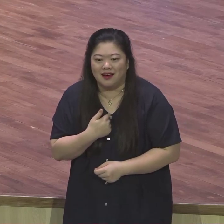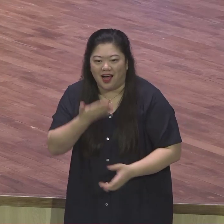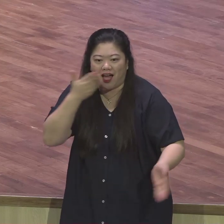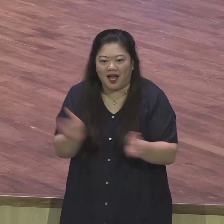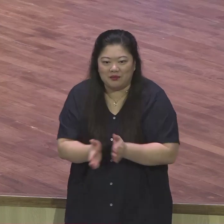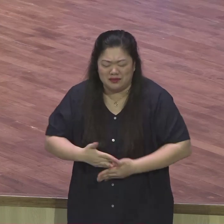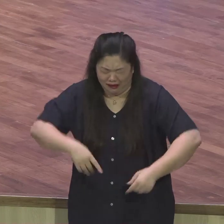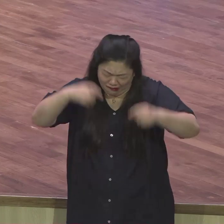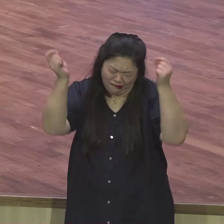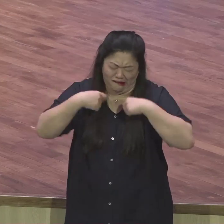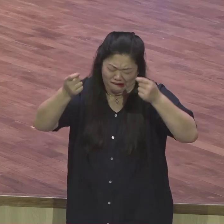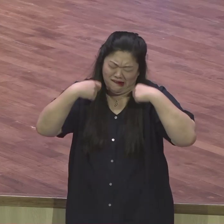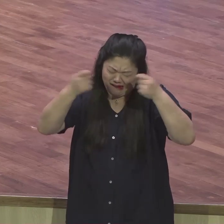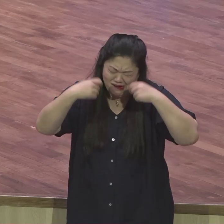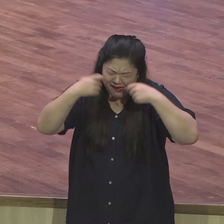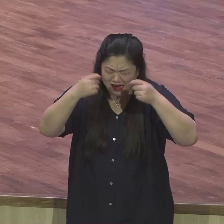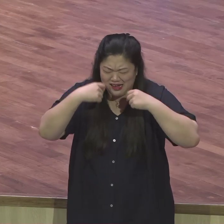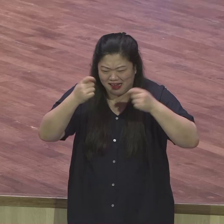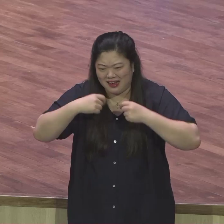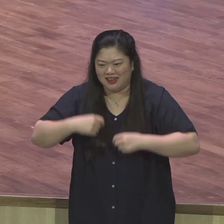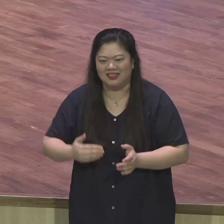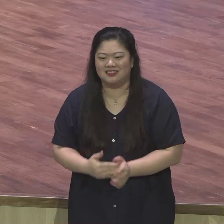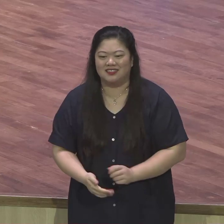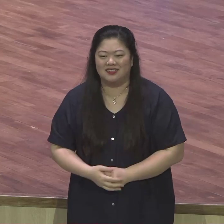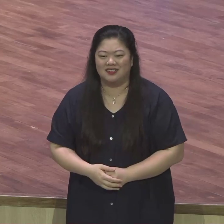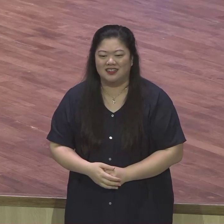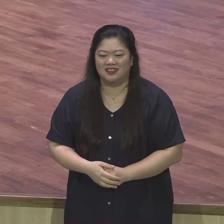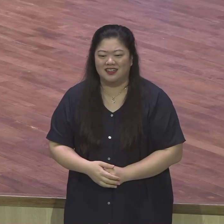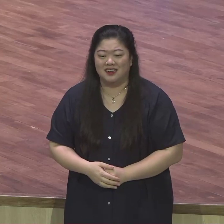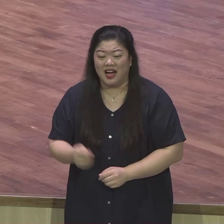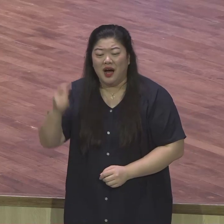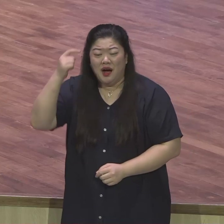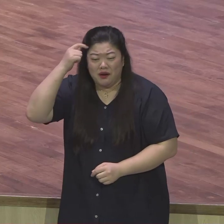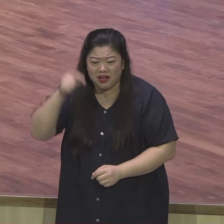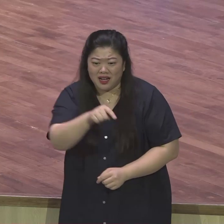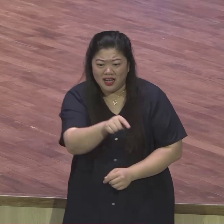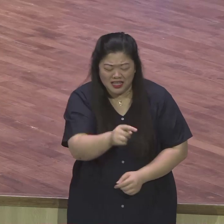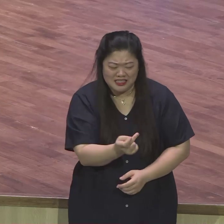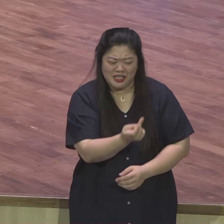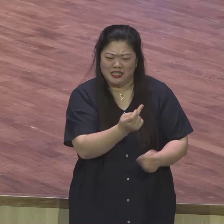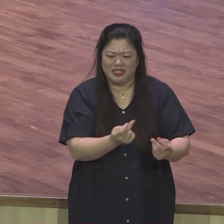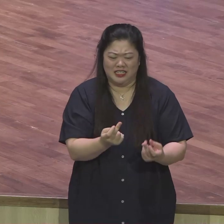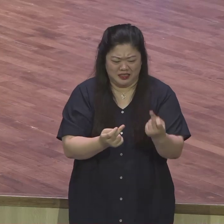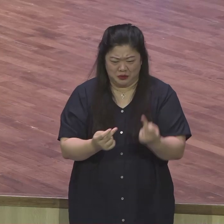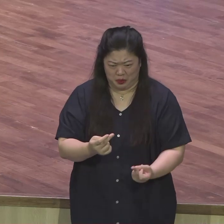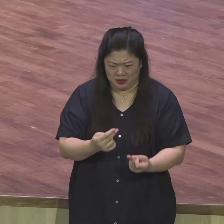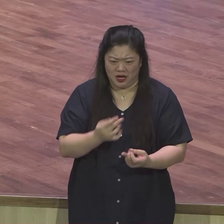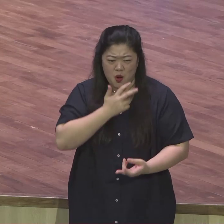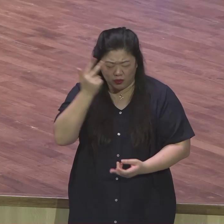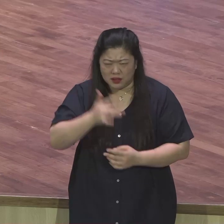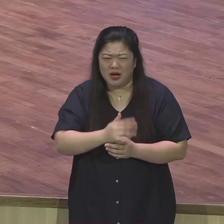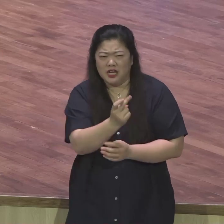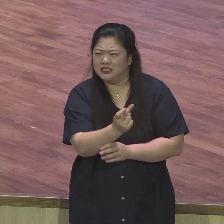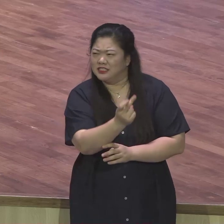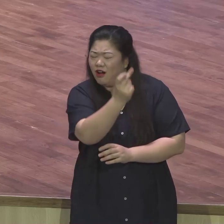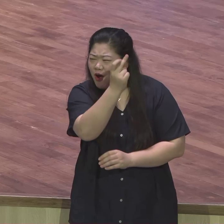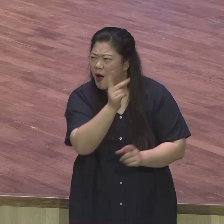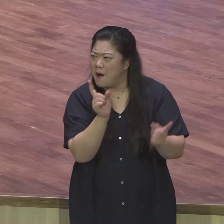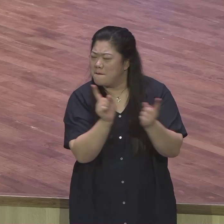그게 말이야 그 그리움 그 보호심을 억제하면서 이 전략을 짜는 거예요. 얼마나 지혜롭습니까.